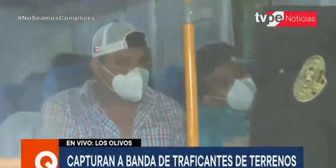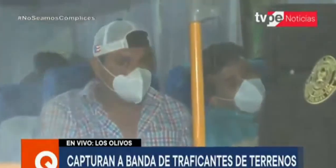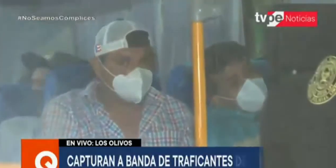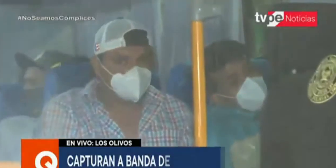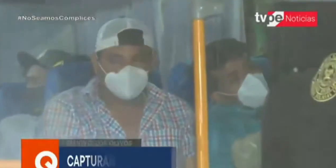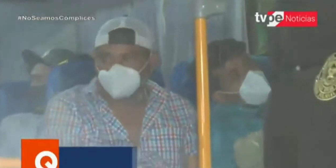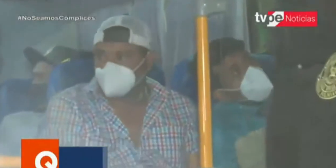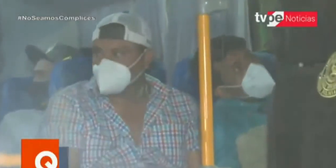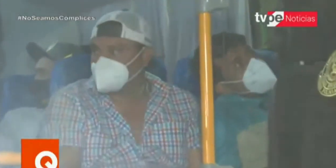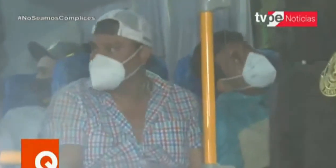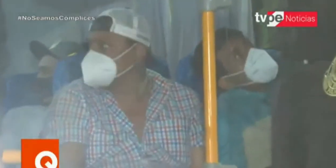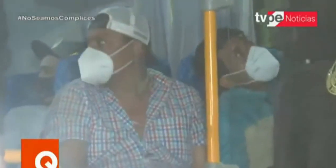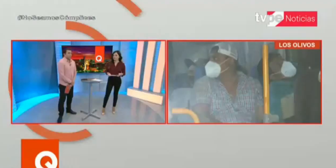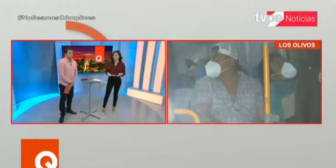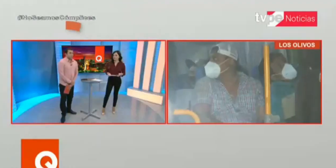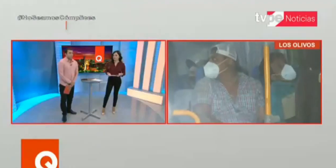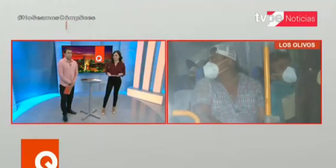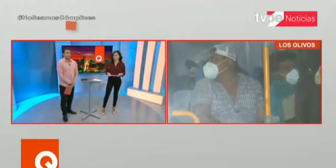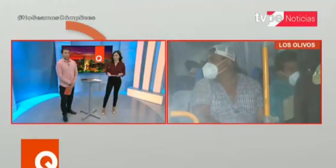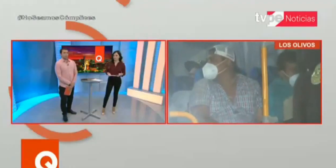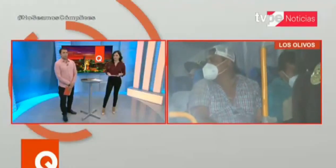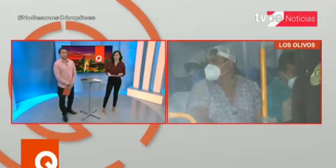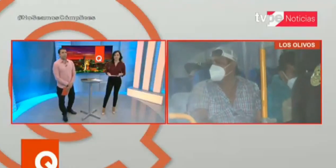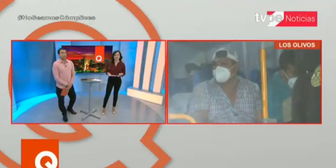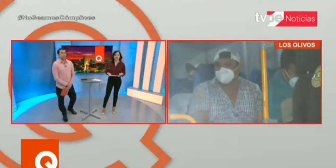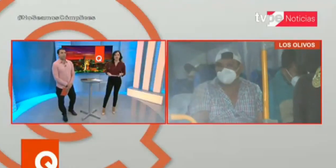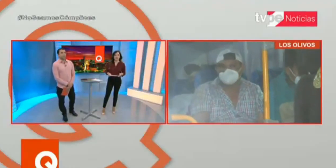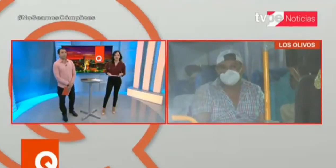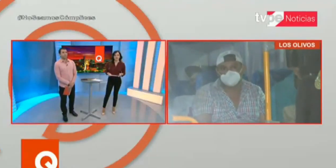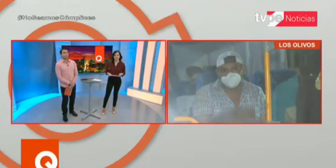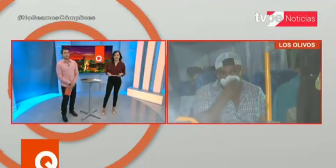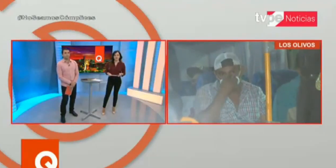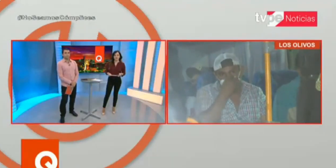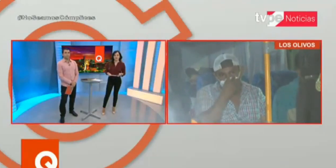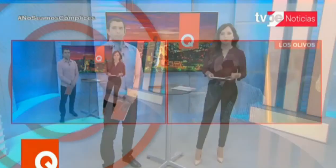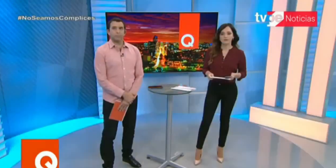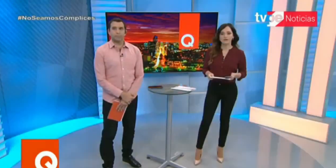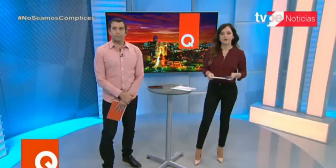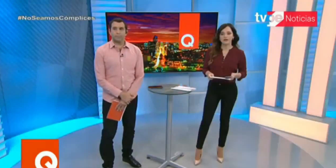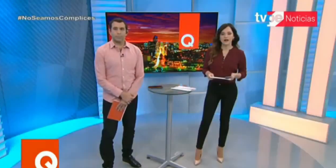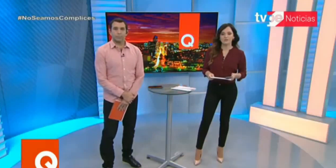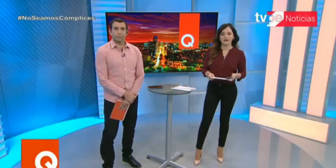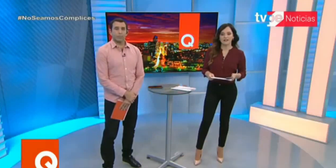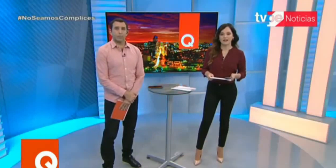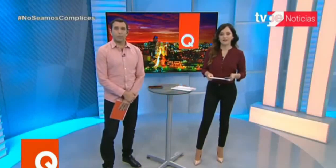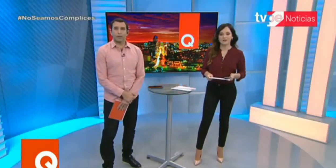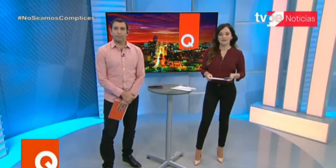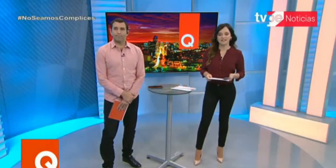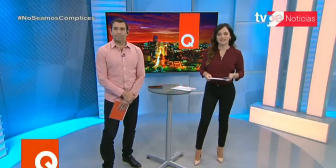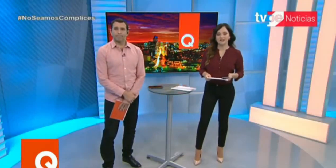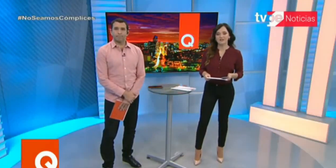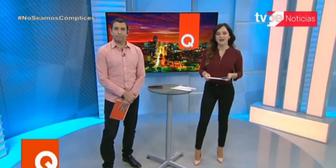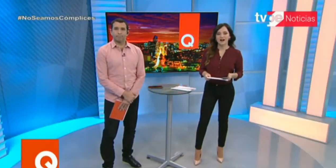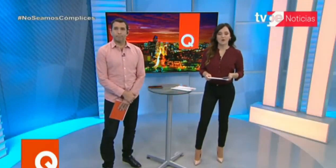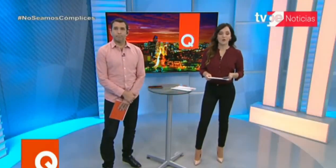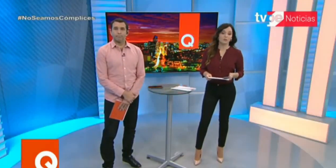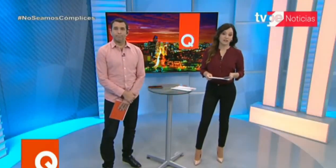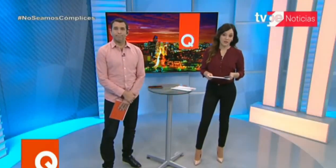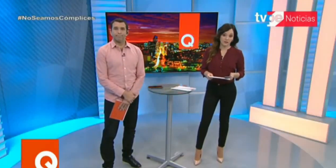de los estudios centrales. Bien, Rocío, muchas gracias por esta información. Vamos ahora a darle la bienvenida a un compañero de